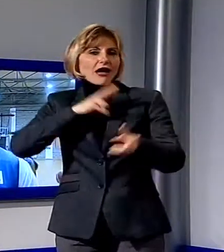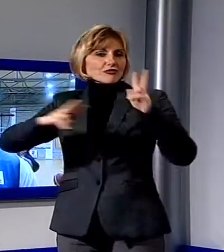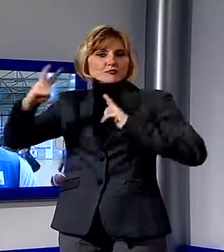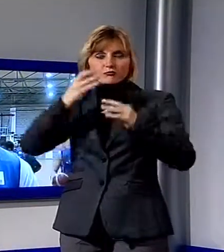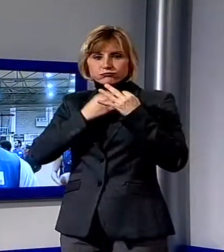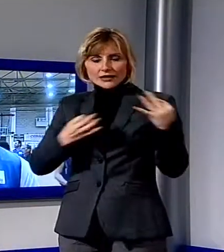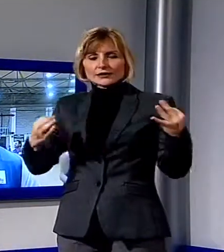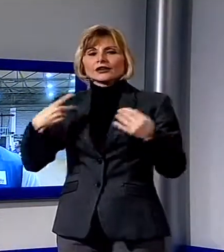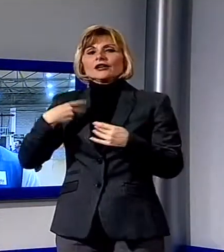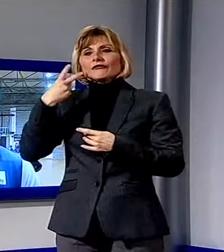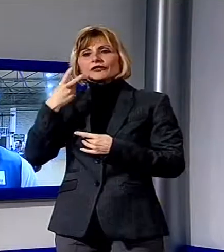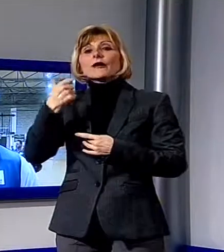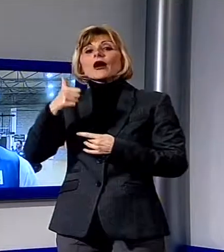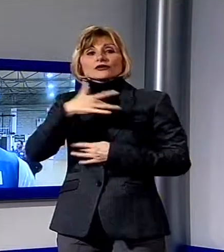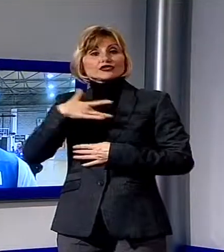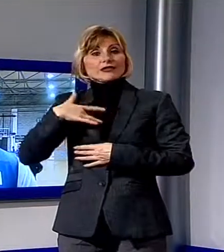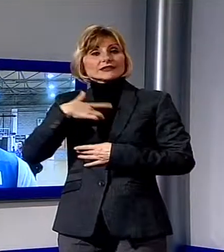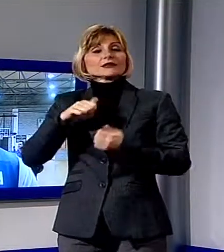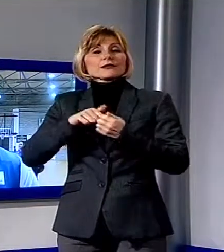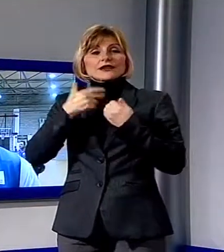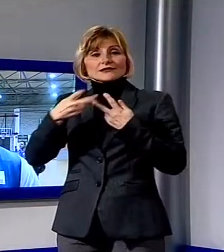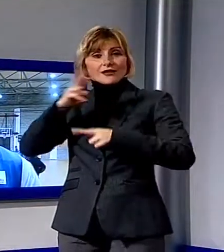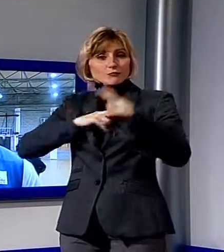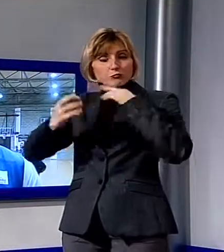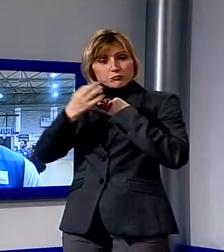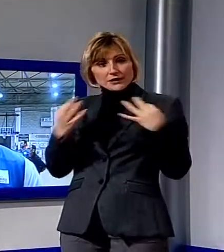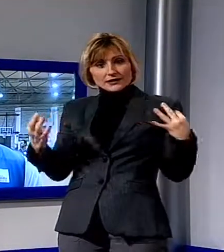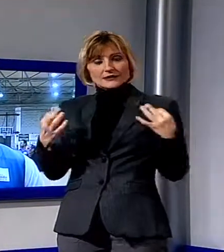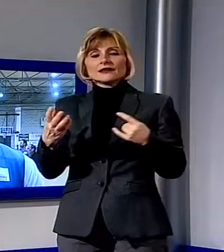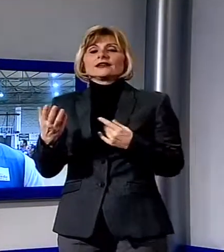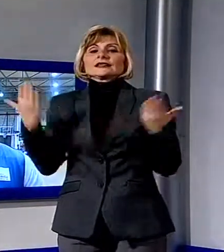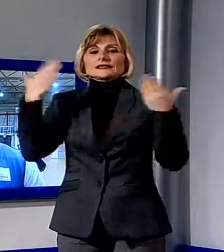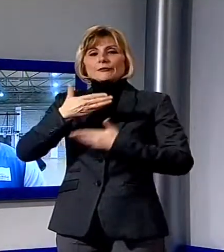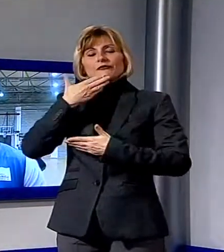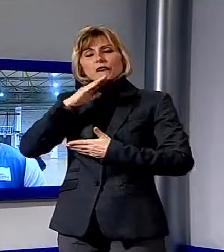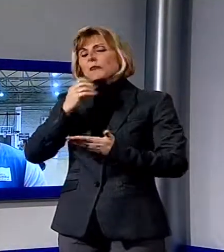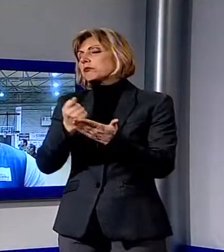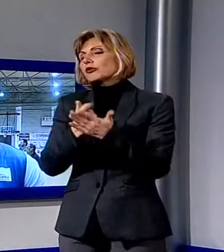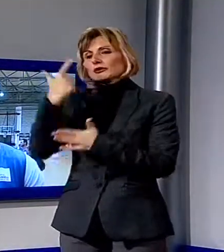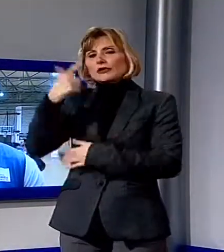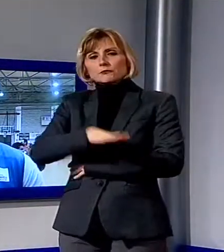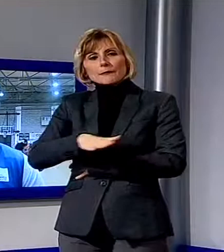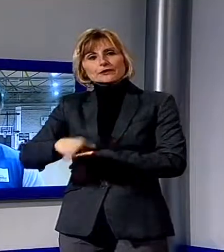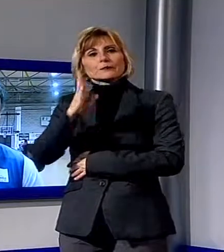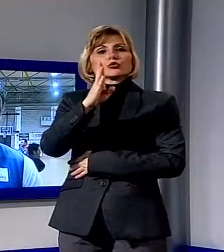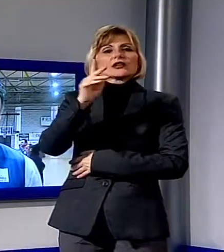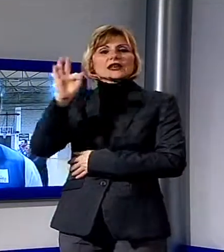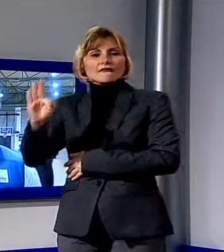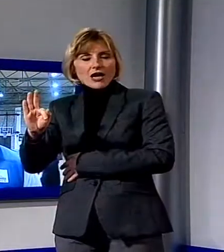Pietrasanta per questa serata di beneficenza importante per questi bambini del Burkina Faso. Noi atleti e comici